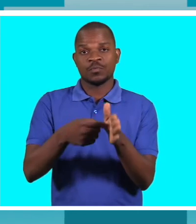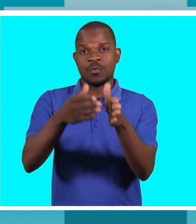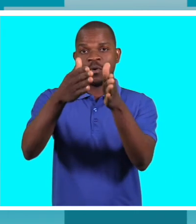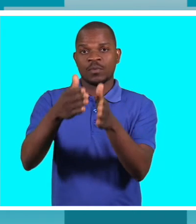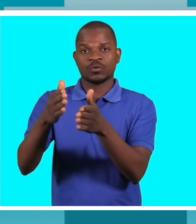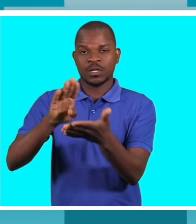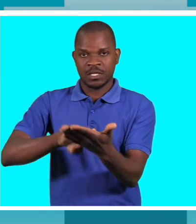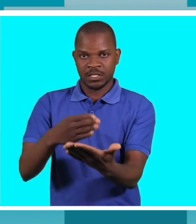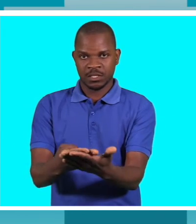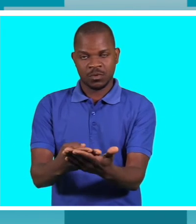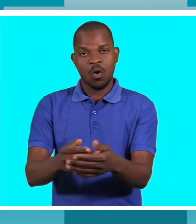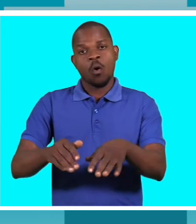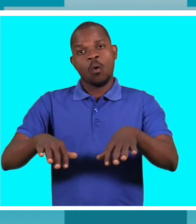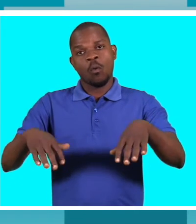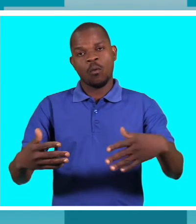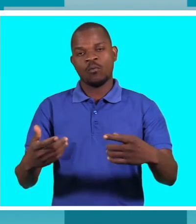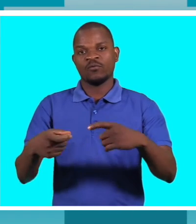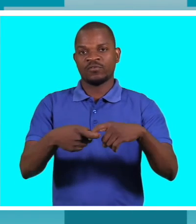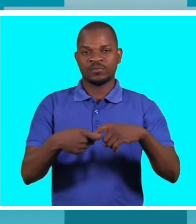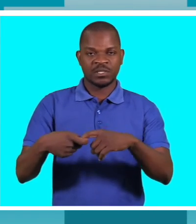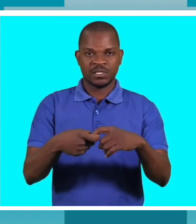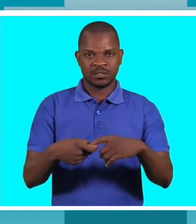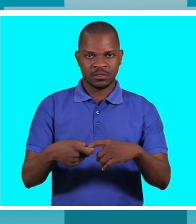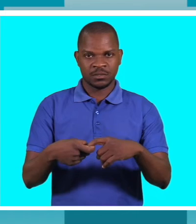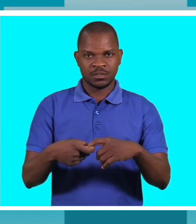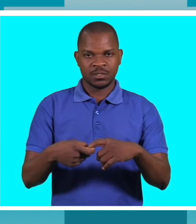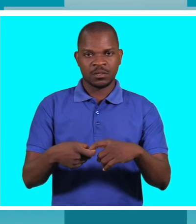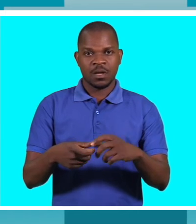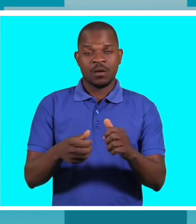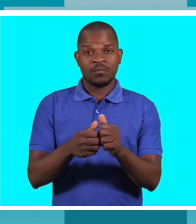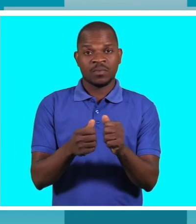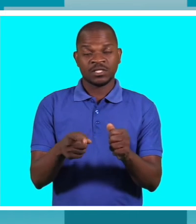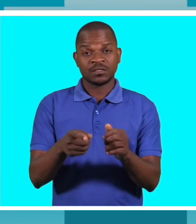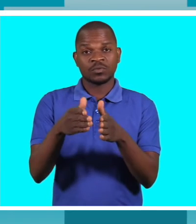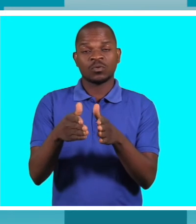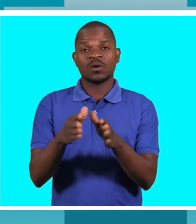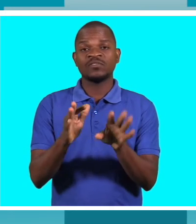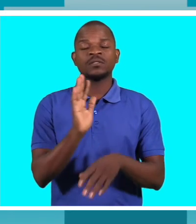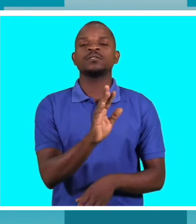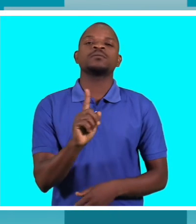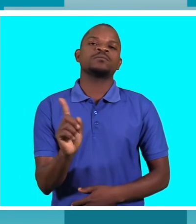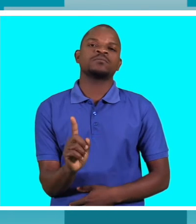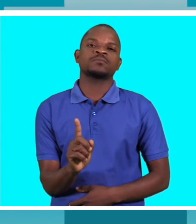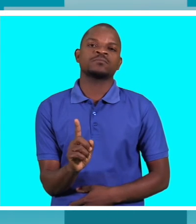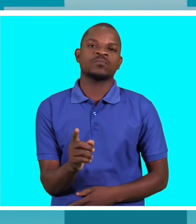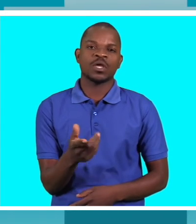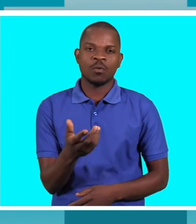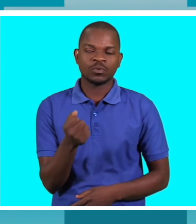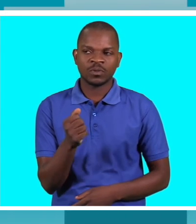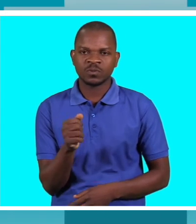seja familiar mas é uma pessoa alheia à vida desta então pode em algum momento comentar e aí